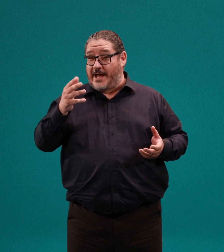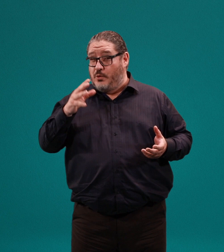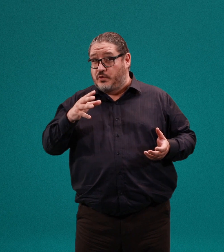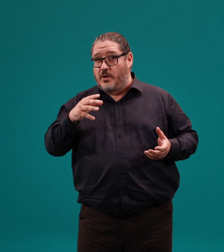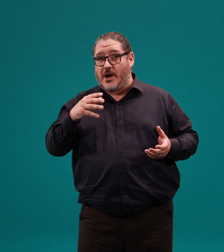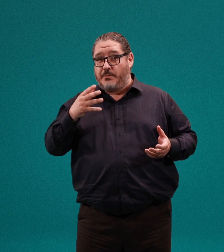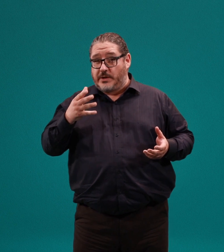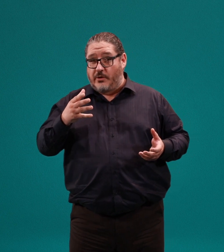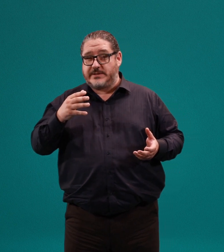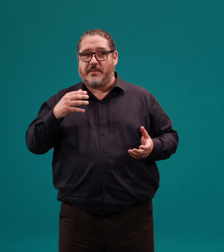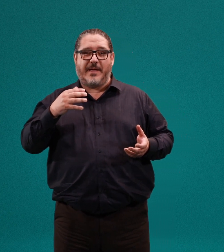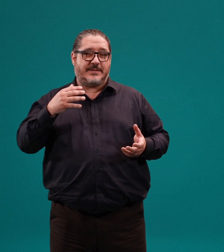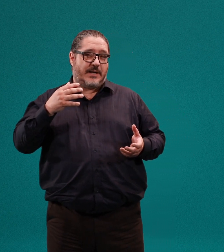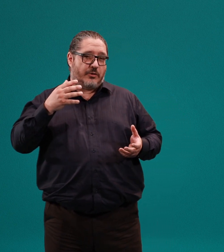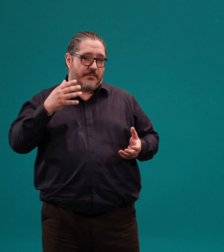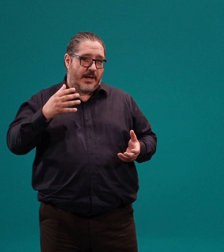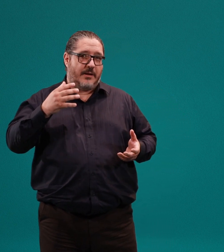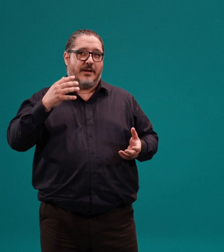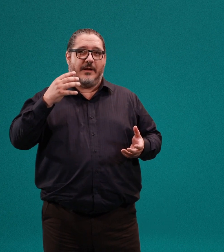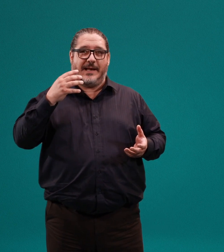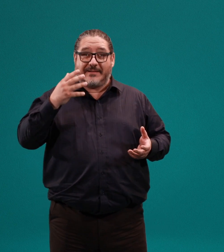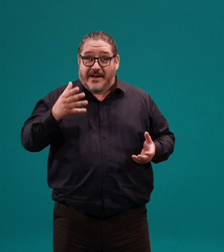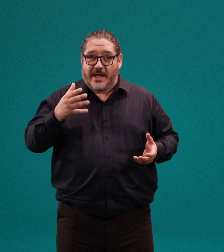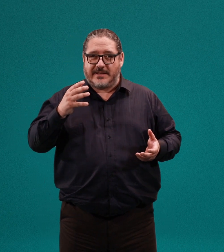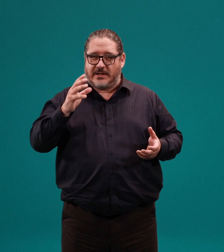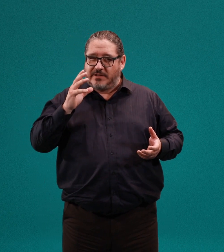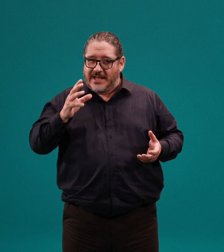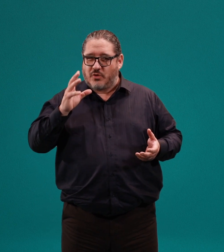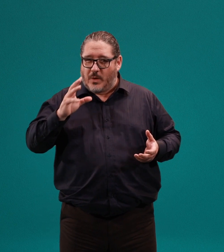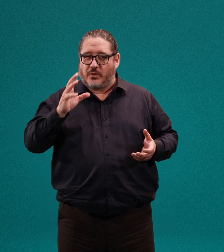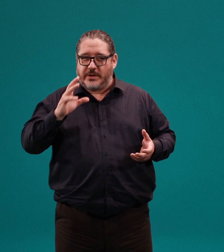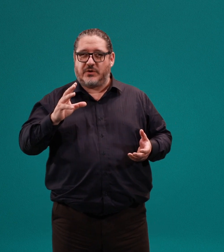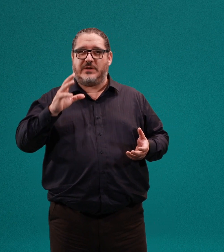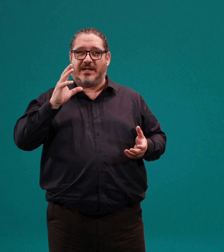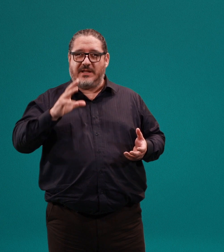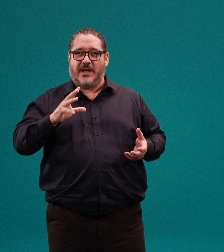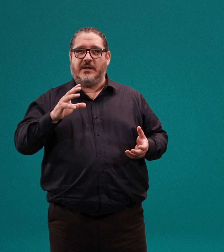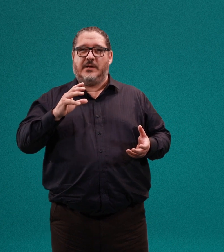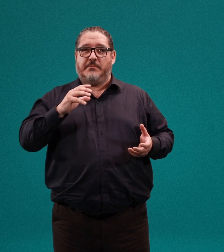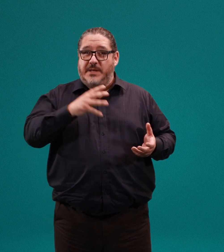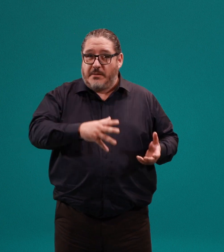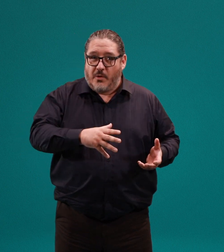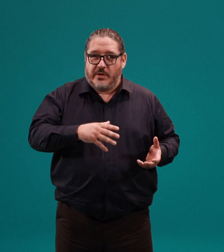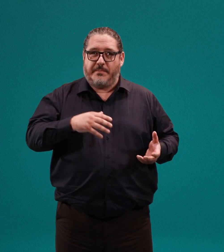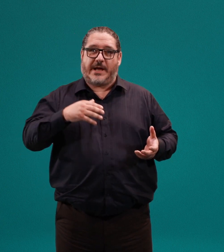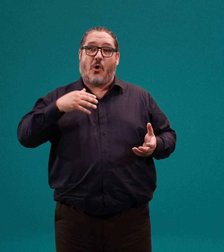en el uso de las computadoras, me habían asignado también la tarea de hacer tres o cuatro conexiones al día vía el modem para que los